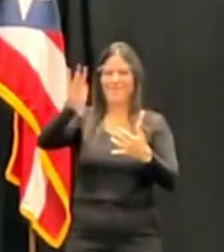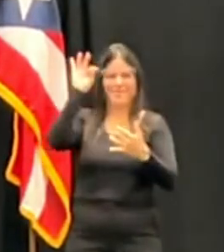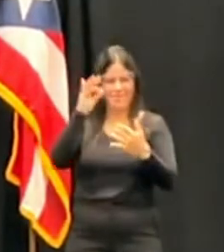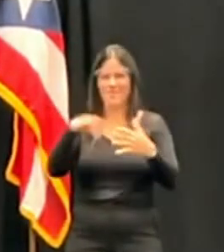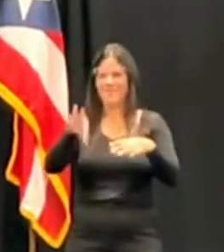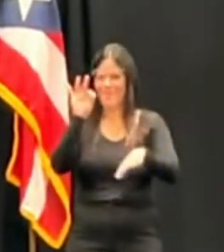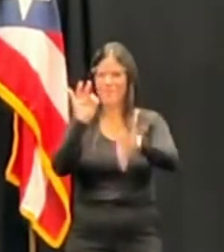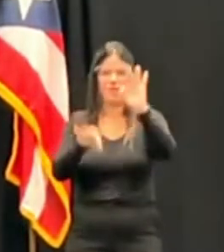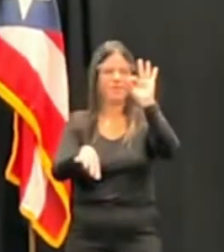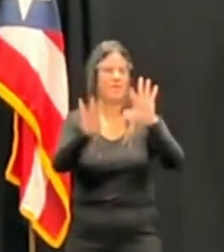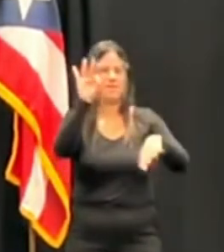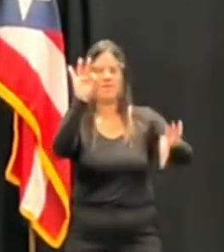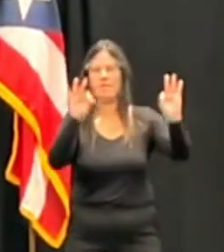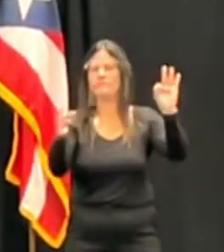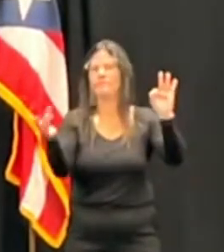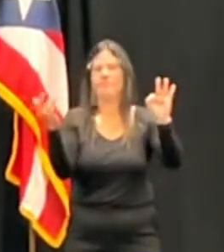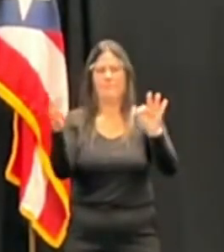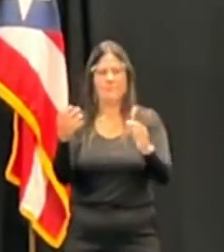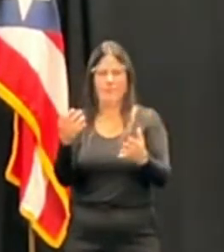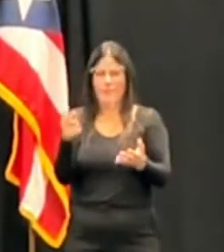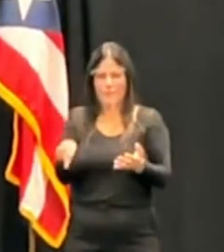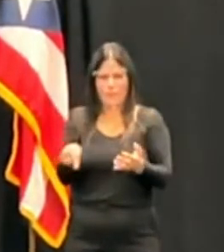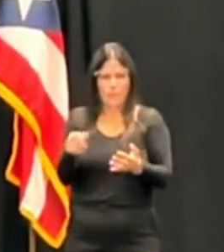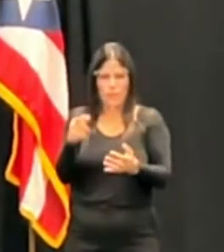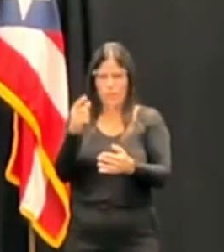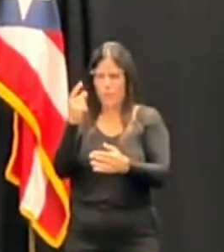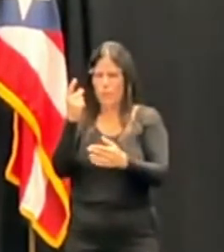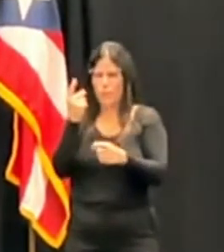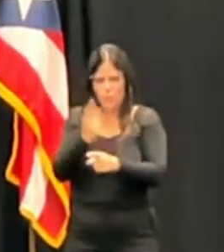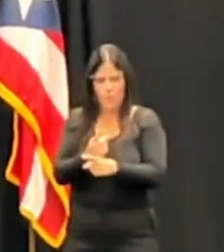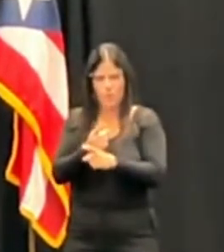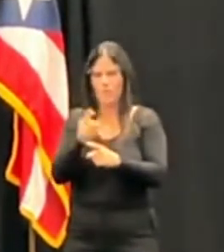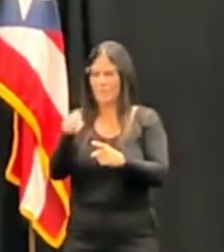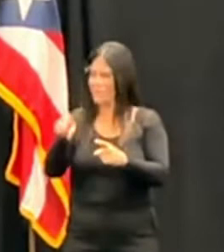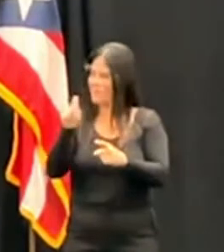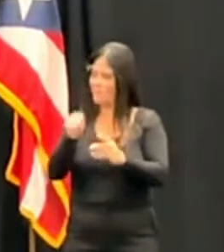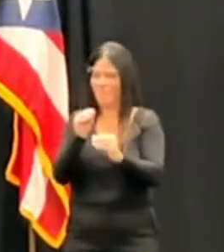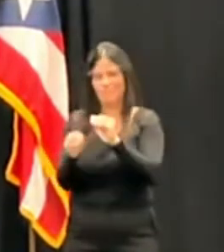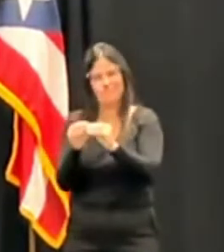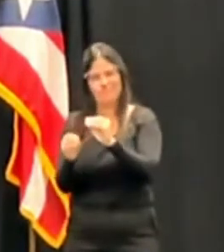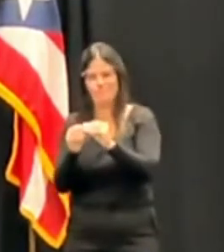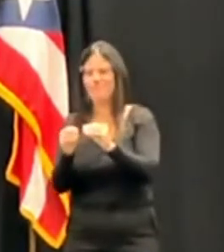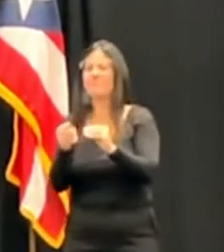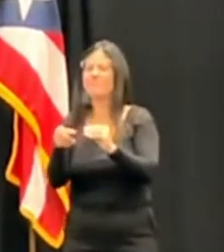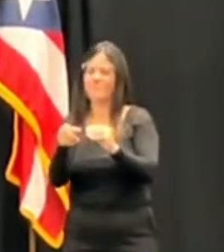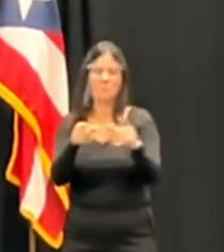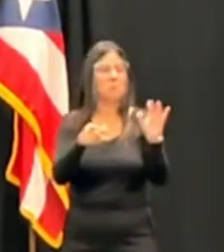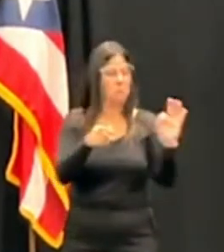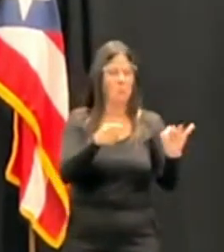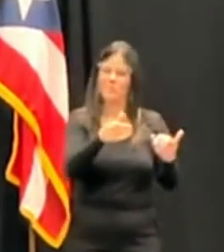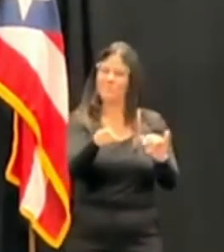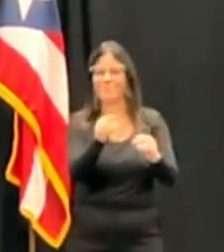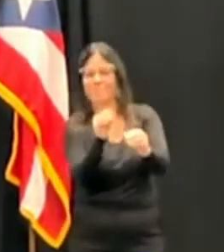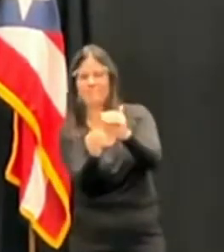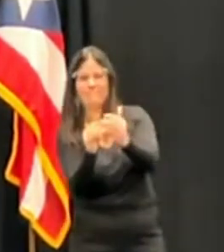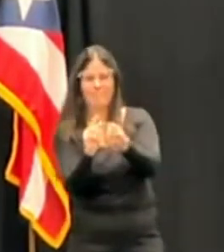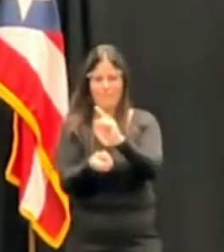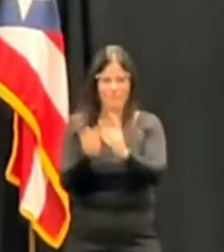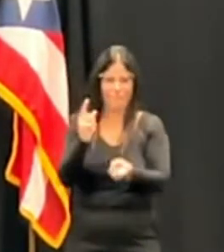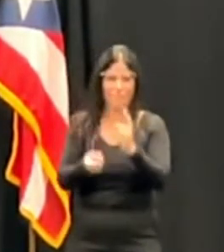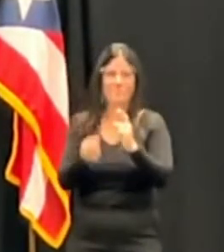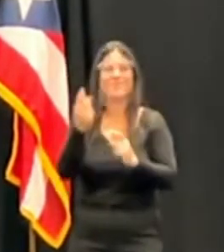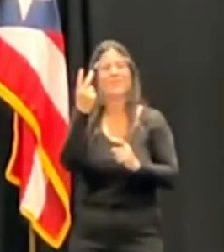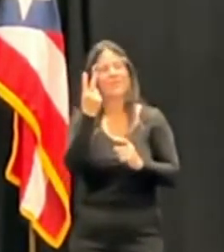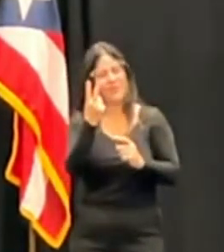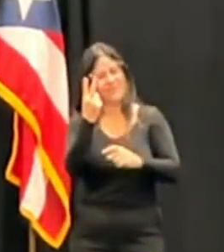que las instituciones puedan tomar medidas correctivas. Pero dirigiendo su pregunta, cada dos años hay que auditar los